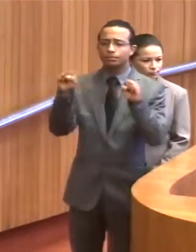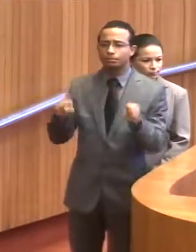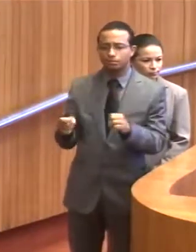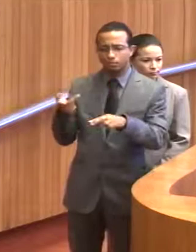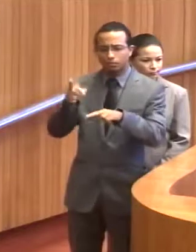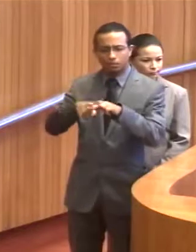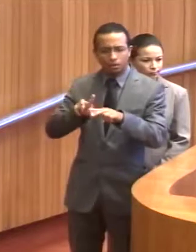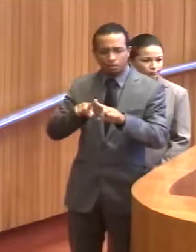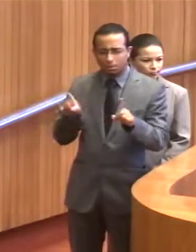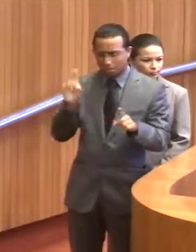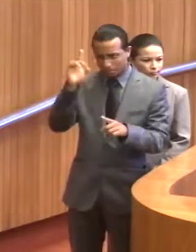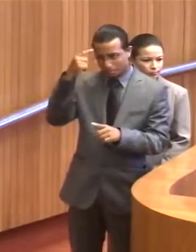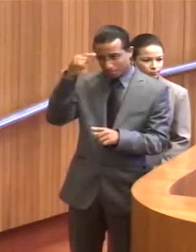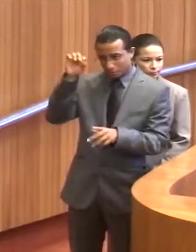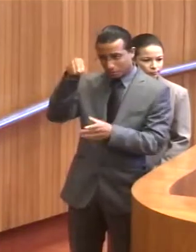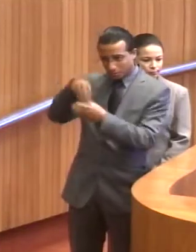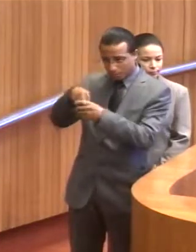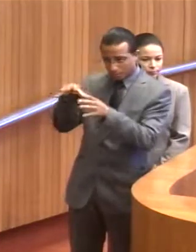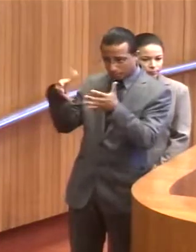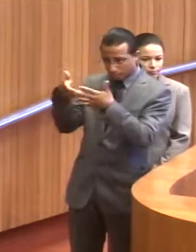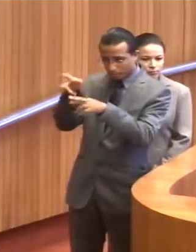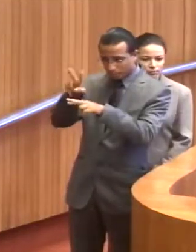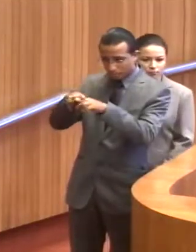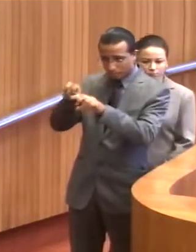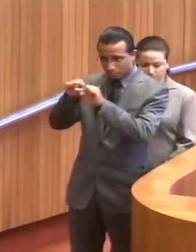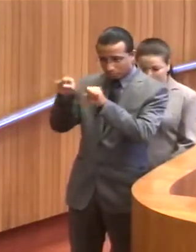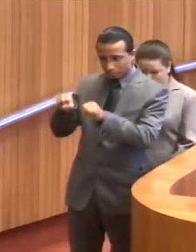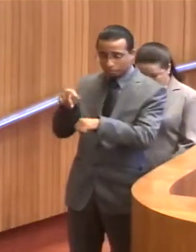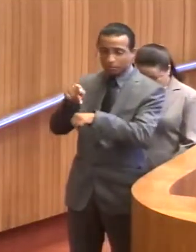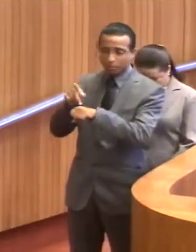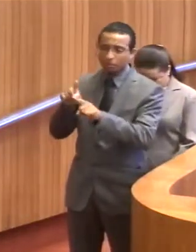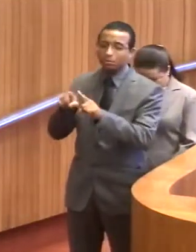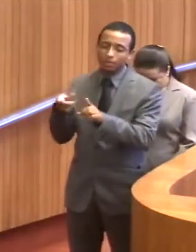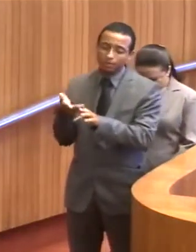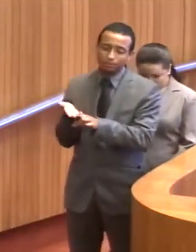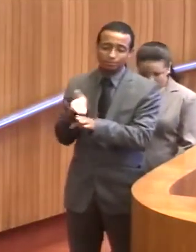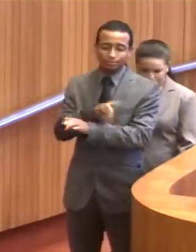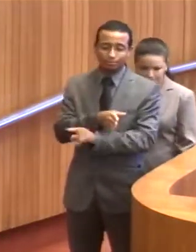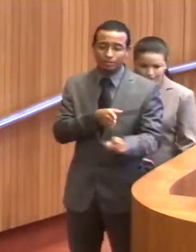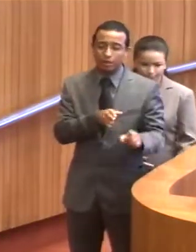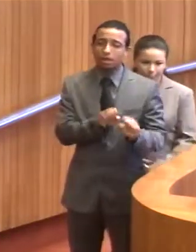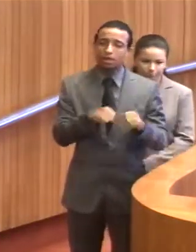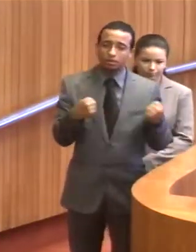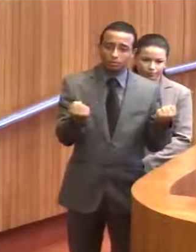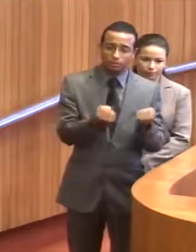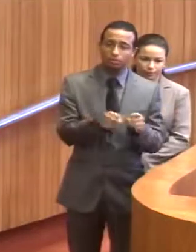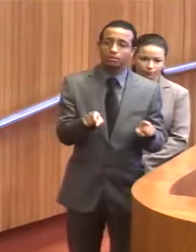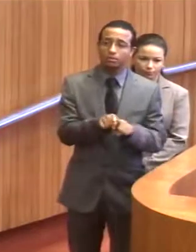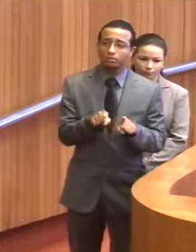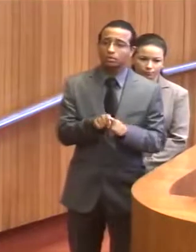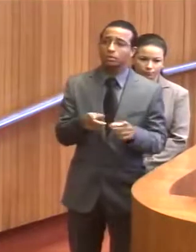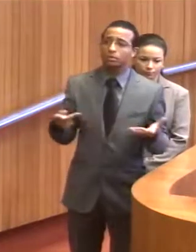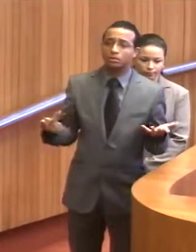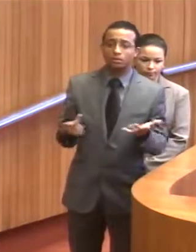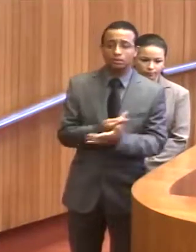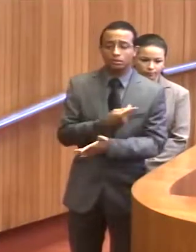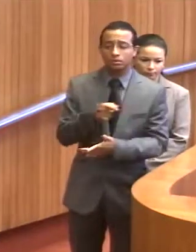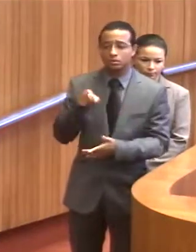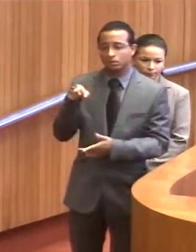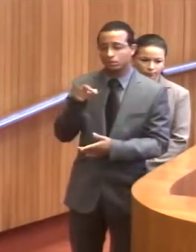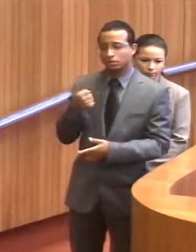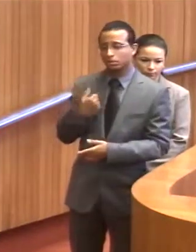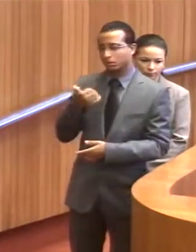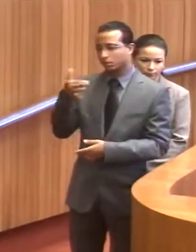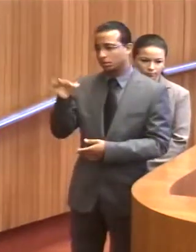e não apenas na penitenciária de Pedrinhas, na sociedade. Nós tivemos agora alguns números 10, 13,